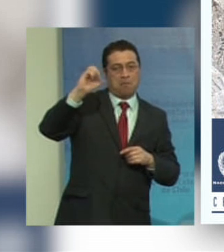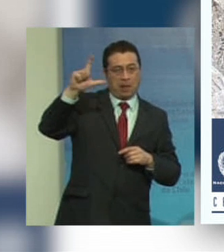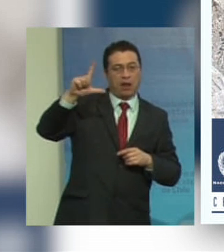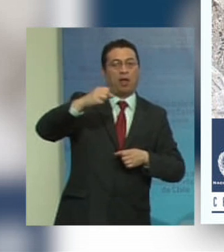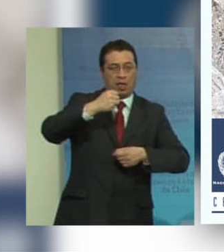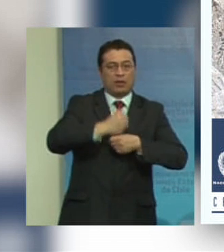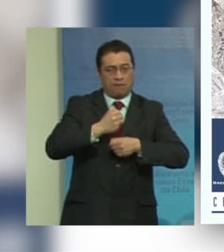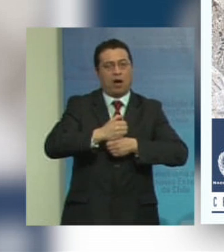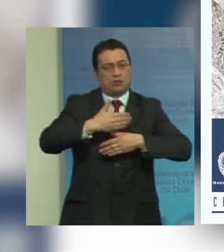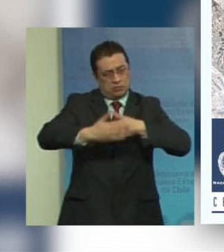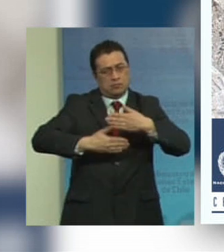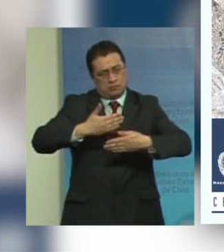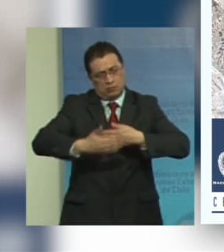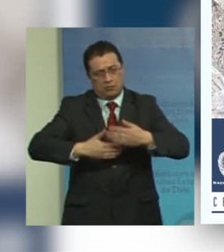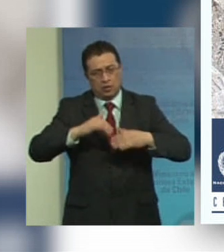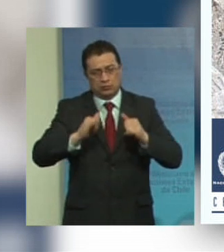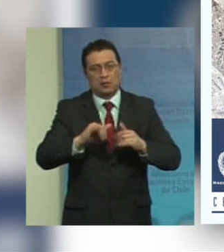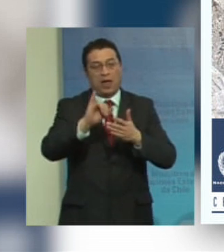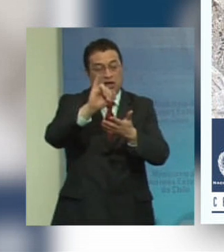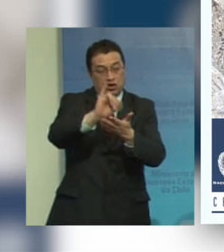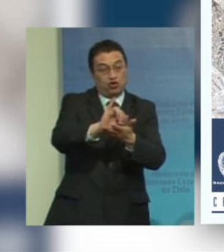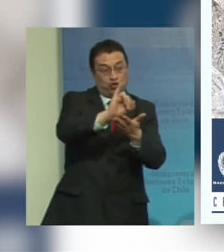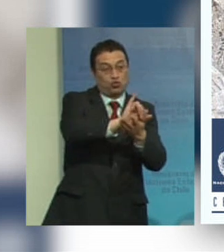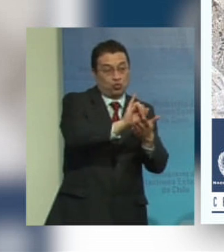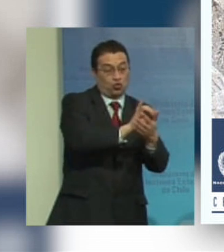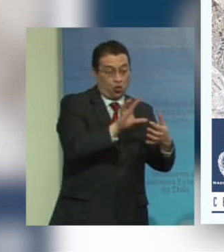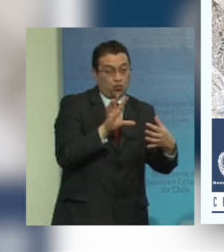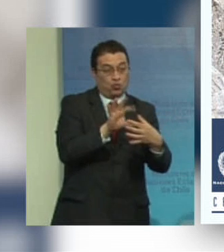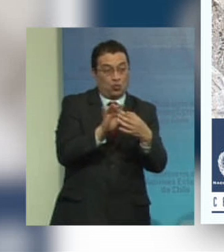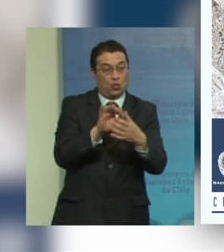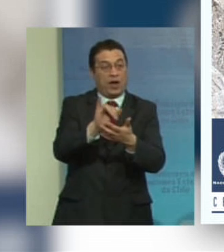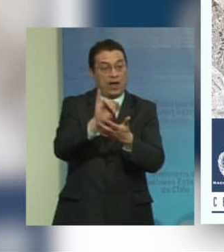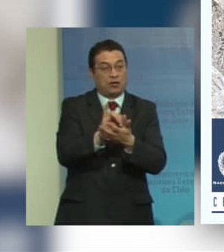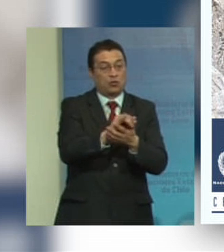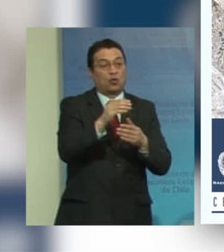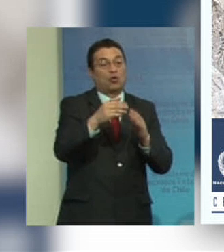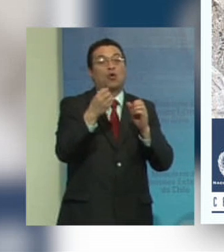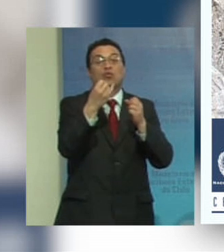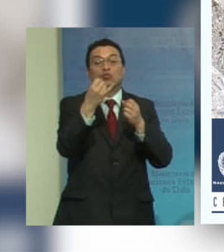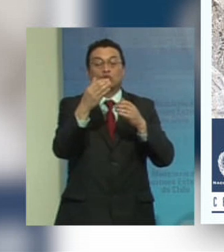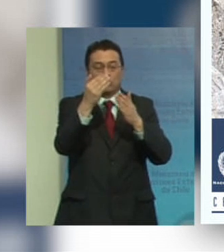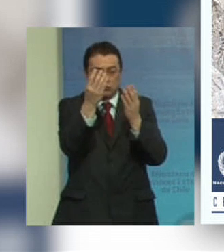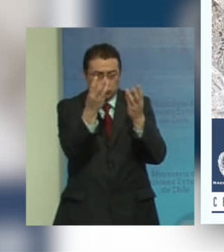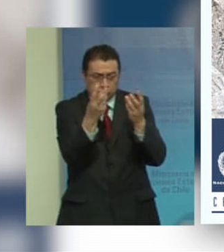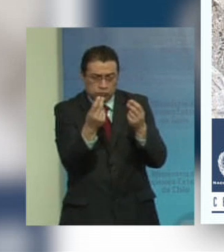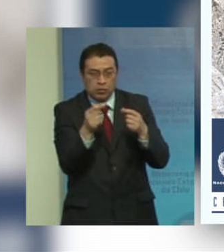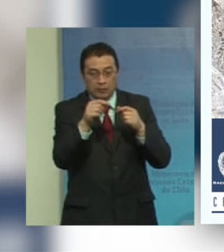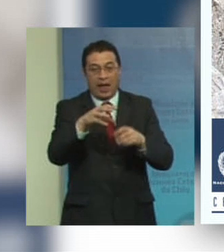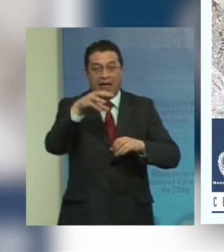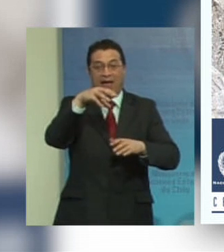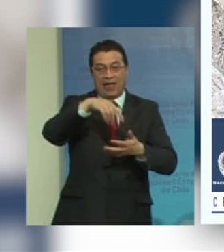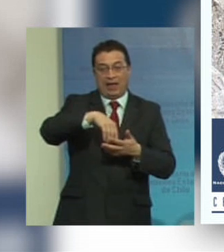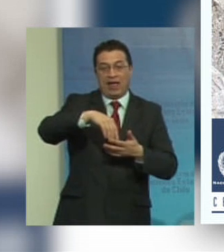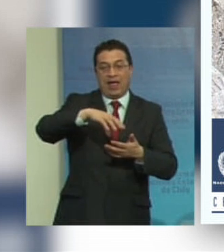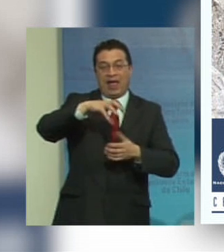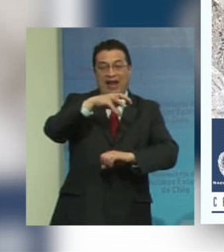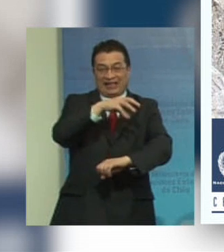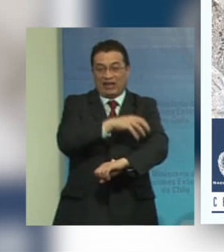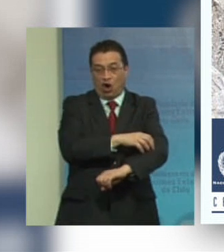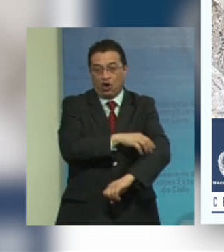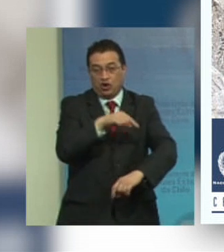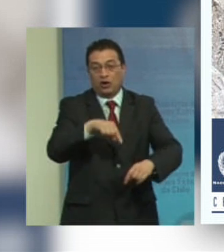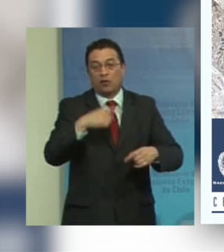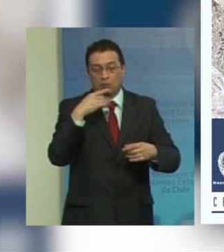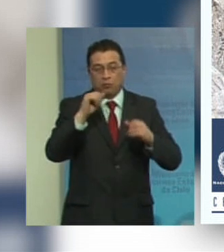sistemáticamente con los institutos de estadísticas de la región estamos comprometidos